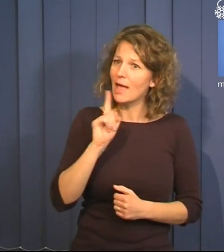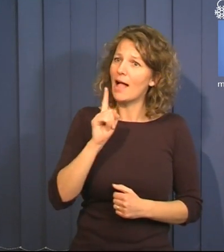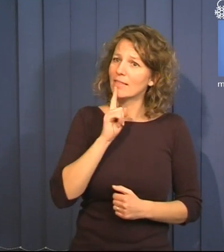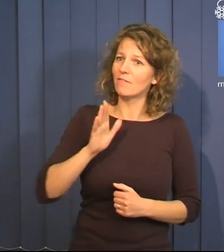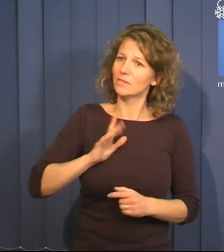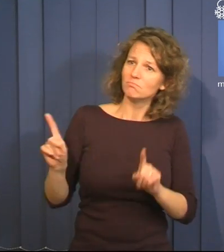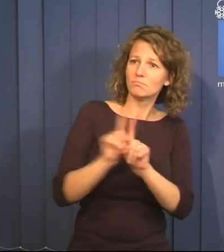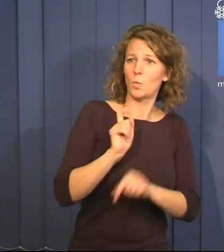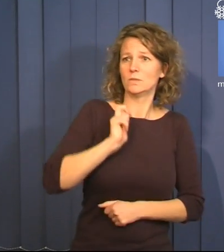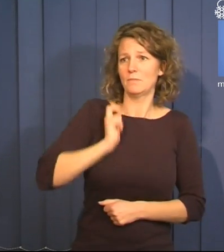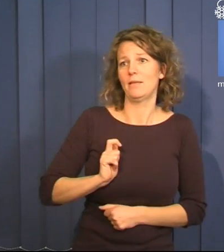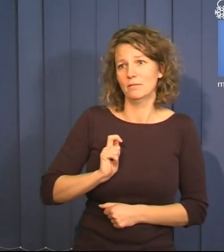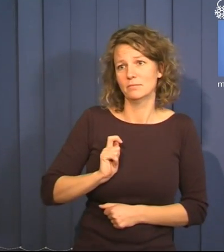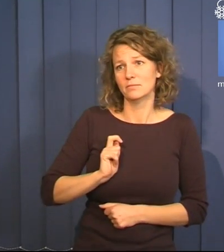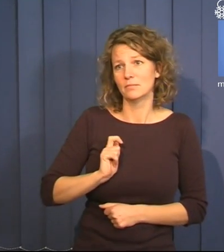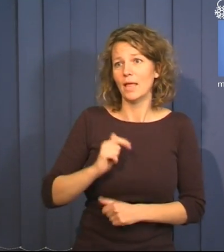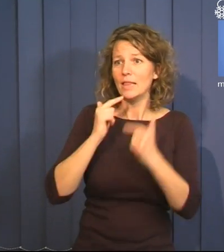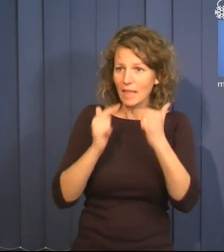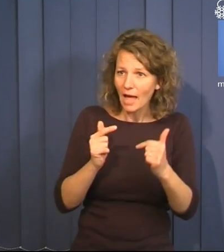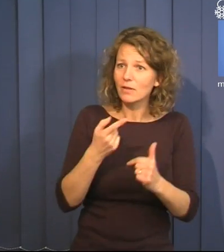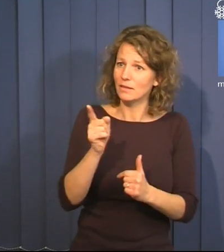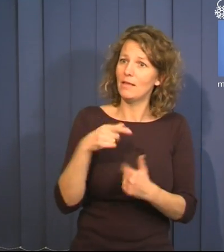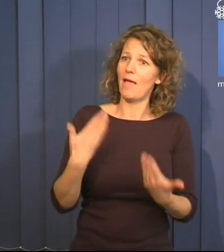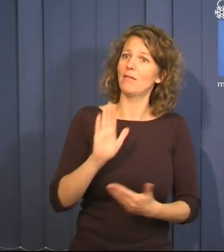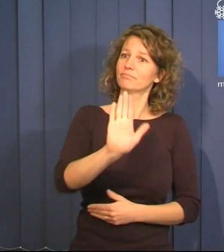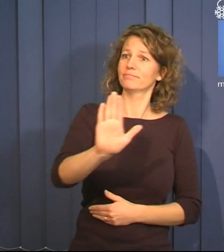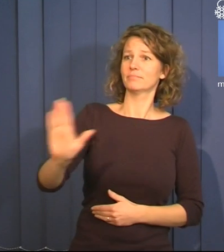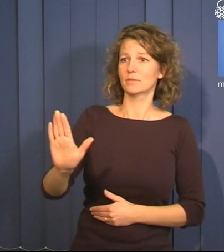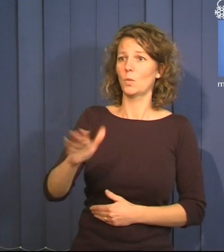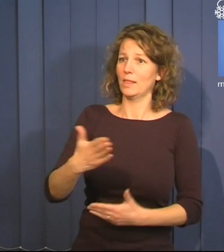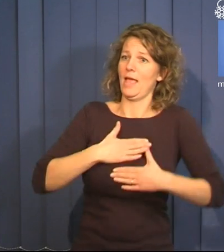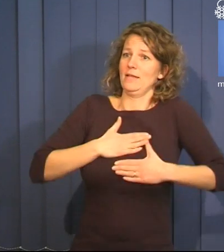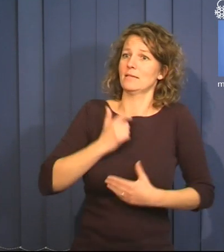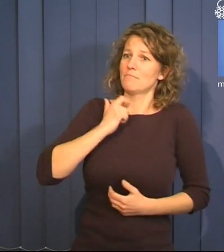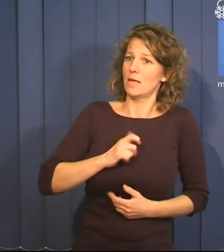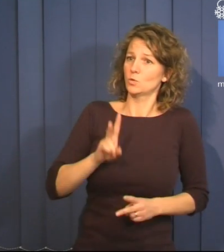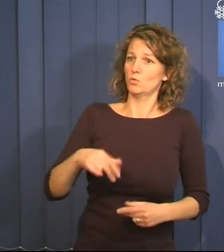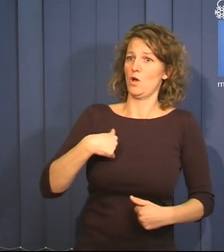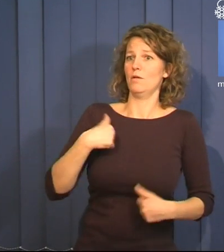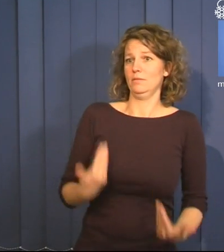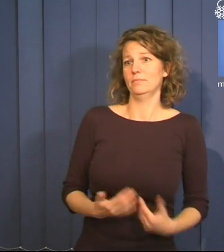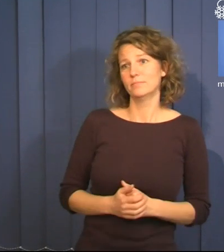funnits där för mig. Tack för att ni är de ni är och för att ni älskar mig för den jag är.